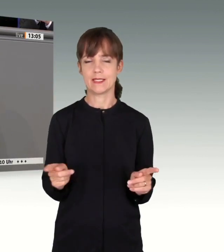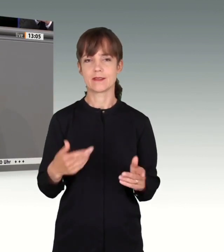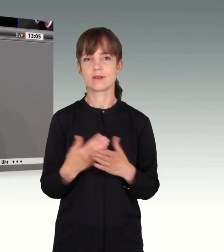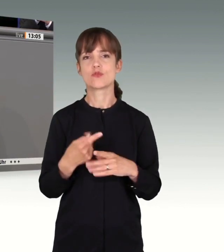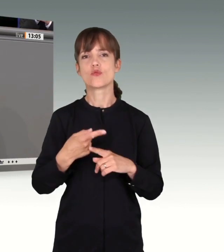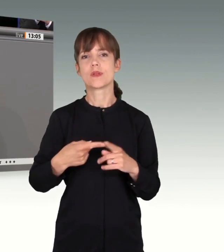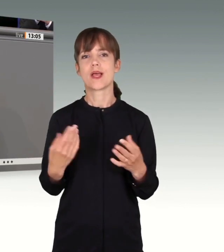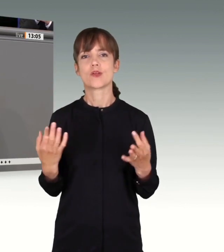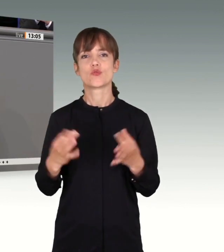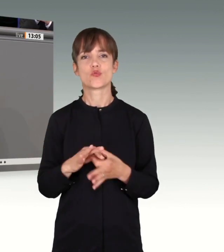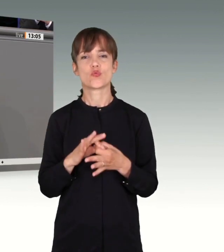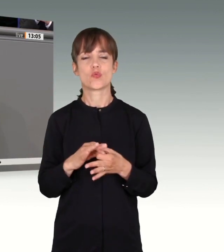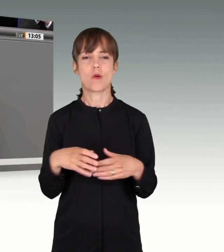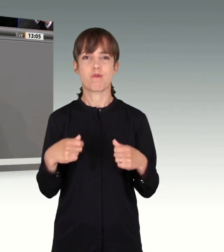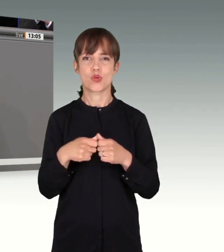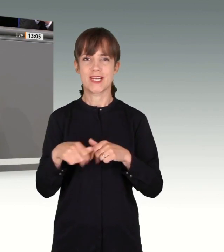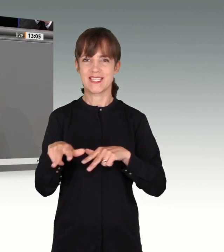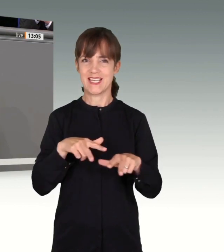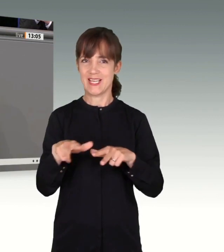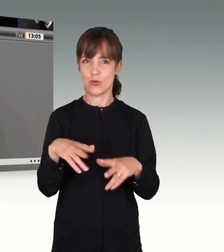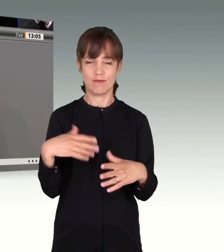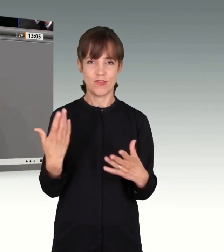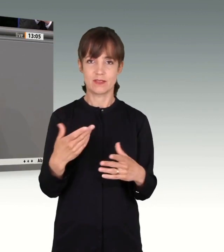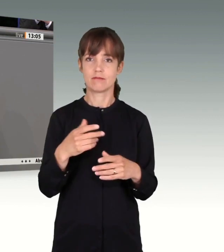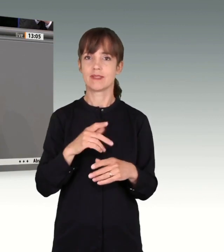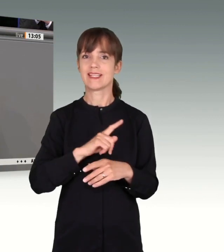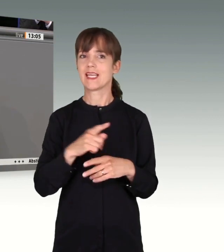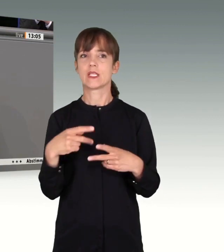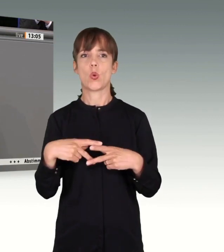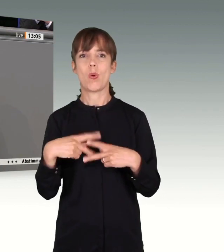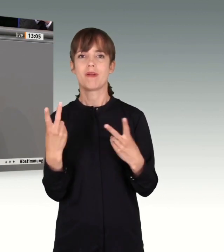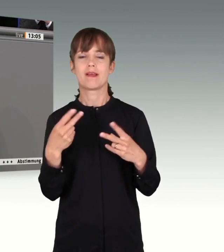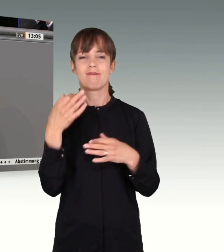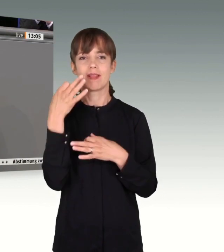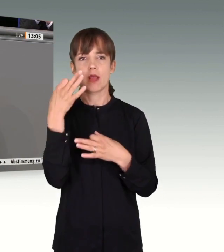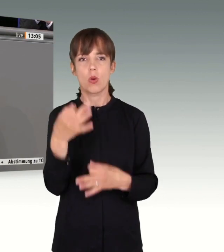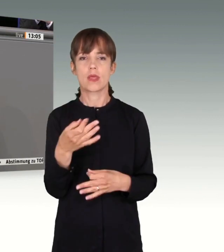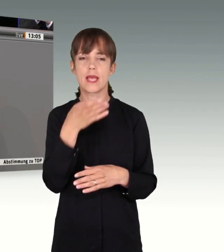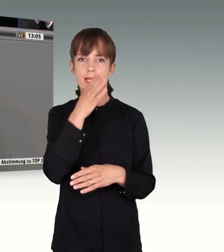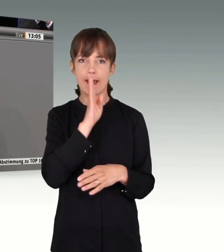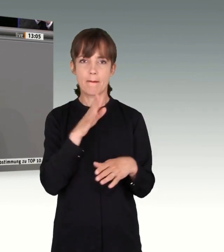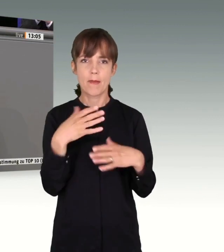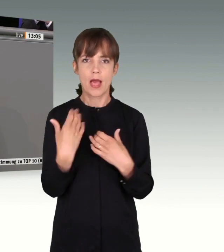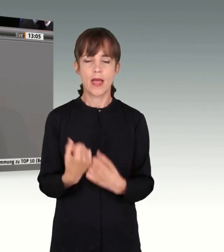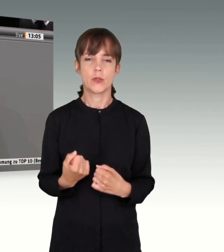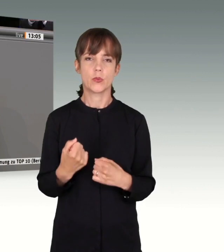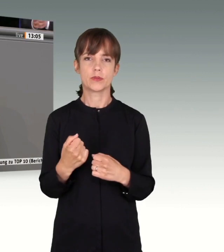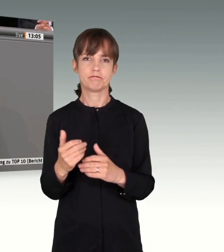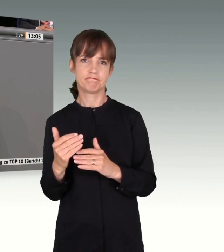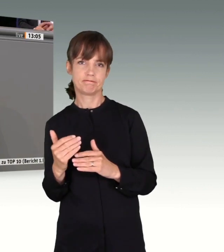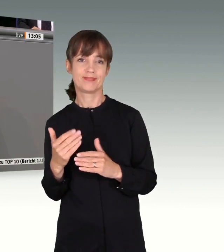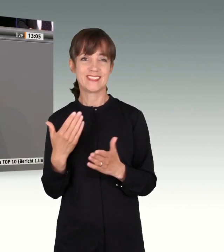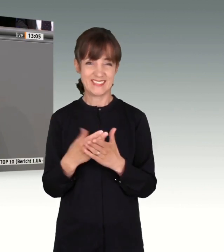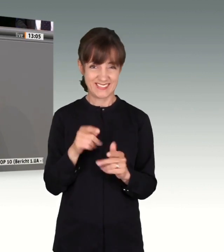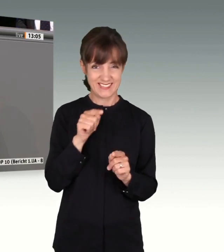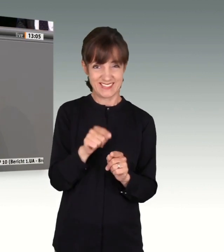damit zu tun, dass die Bundesregierung sich auf Nicht-Öffentlichkeit, Vertraulichkeit, Geheimhaltung zurückgezogen hat. Das empfinde ich